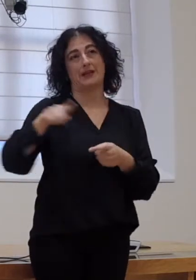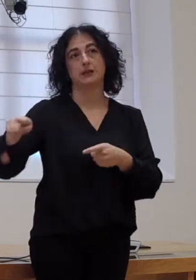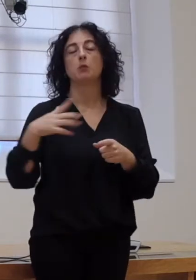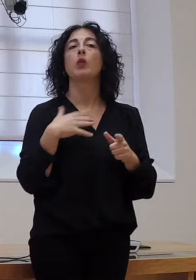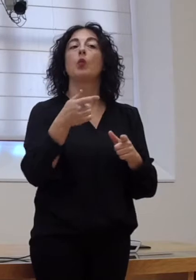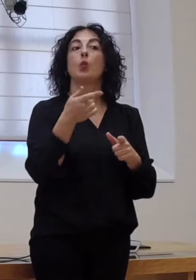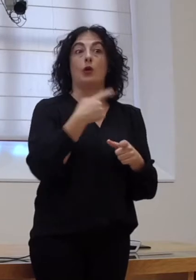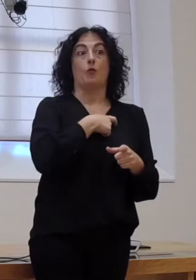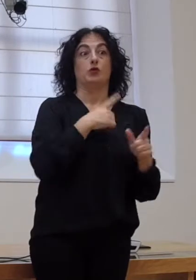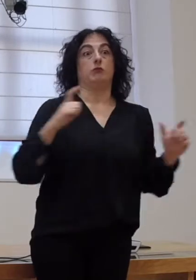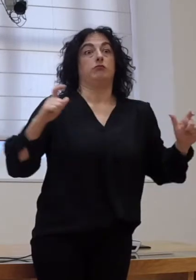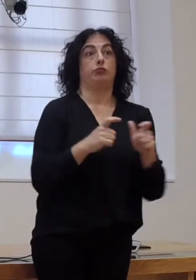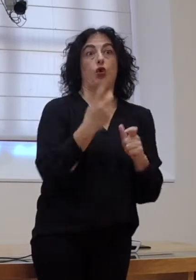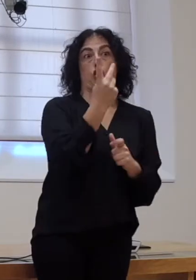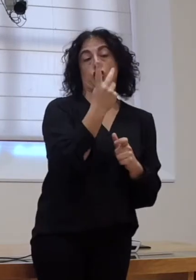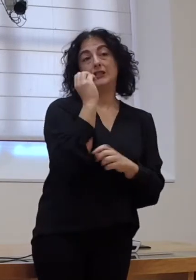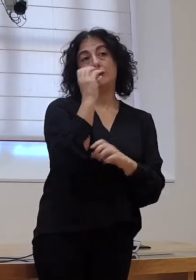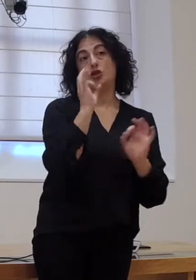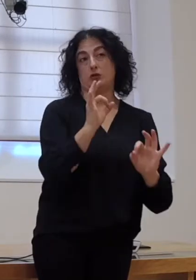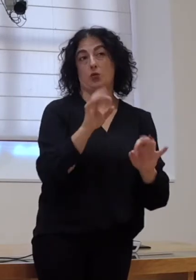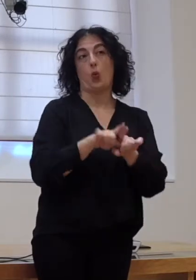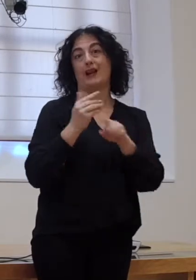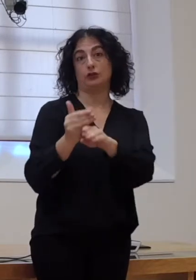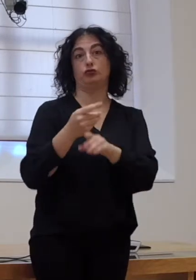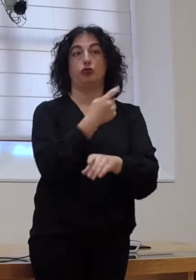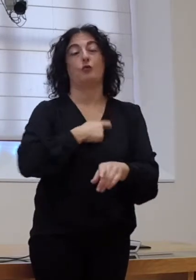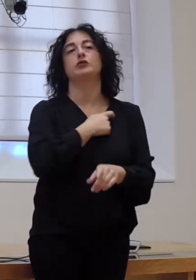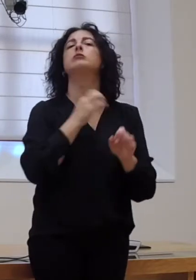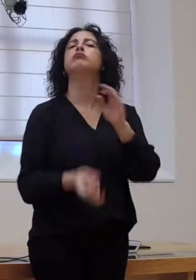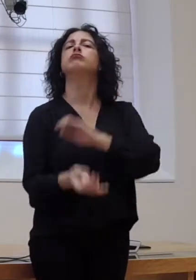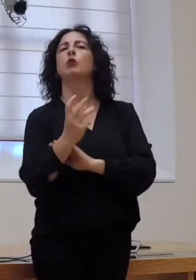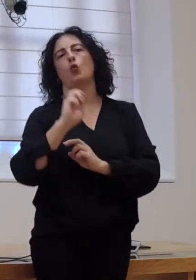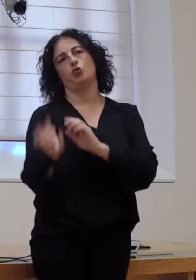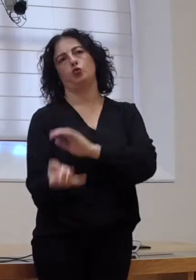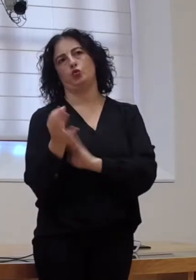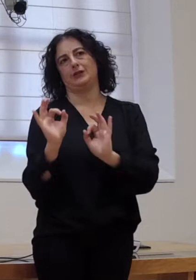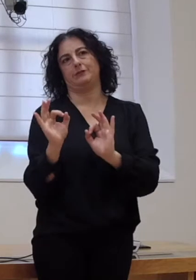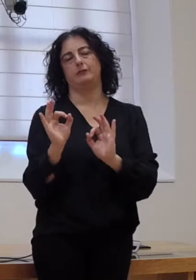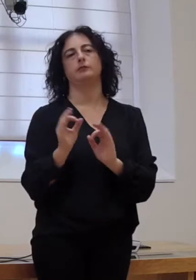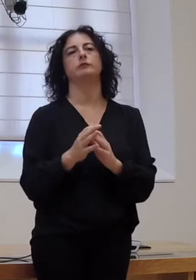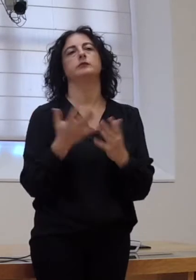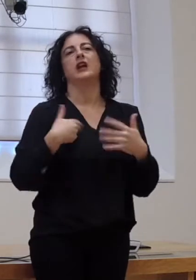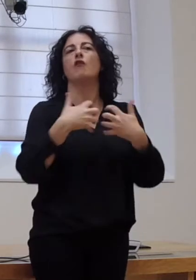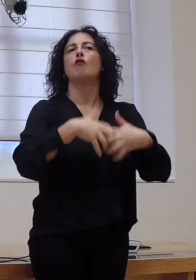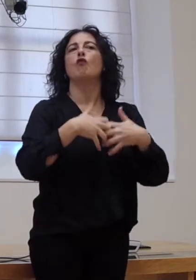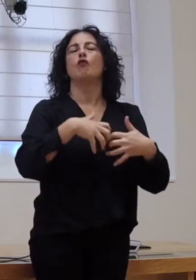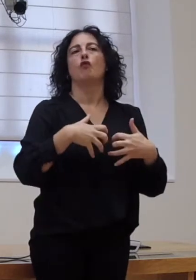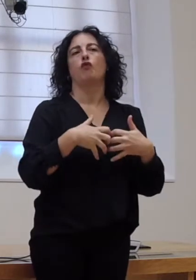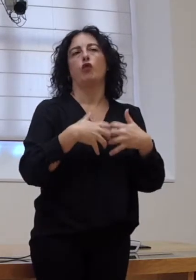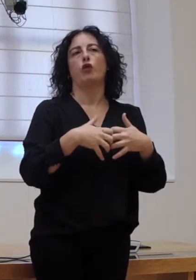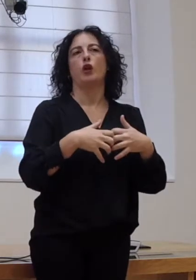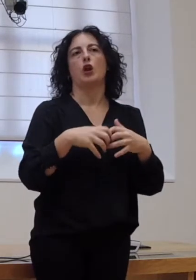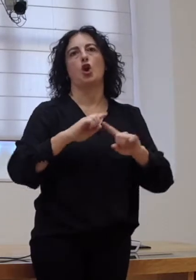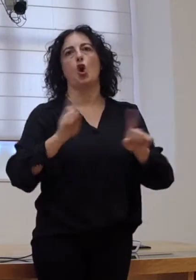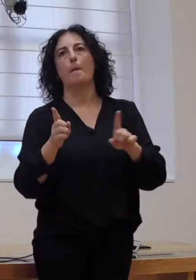reducirse a dúas sesións como o resto de comisións, e crearse estas outras que, como xa funcionan comisións non permanentes,